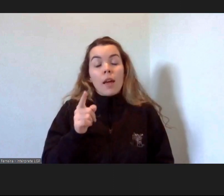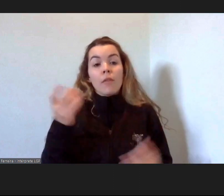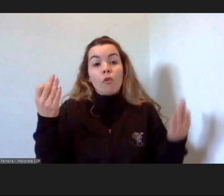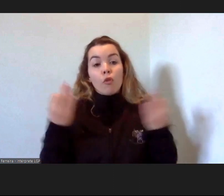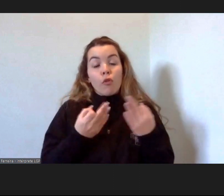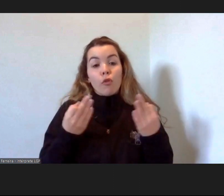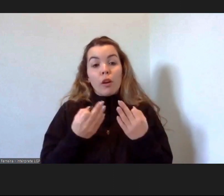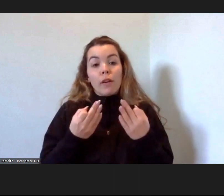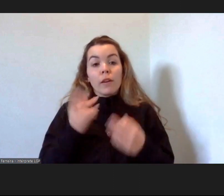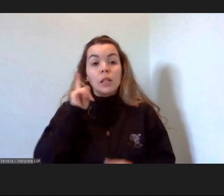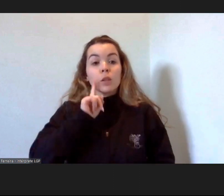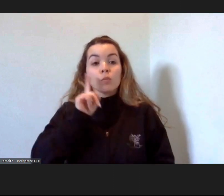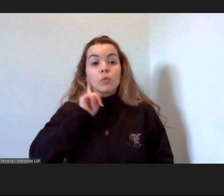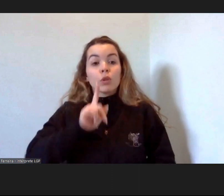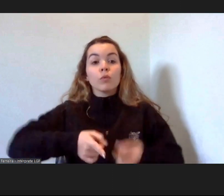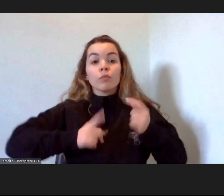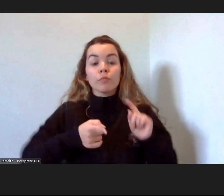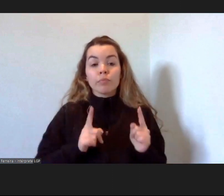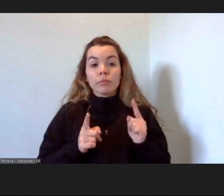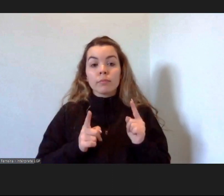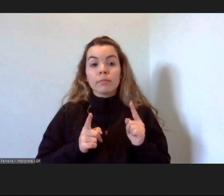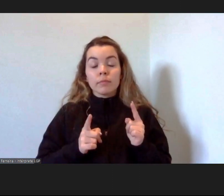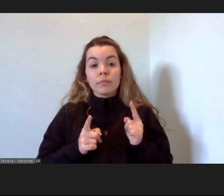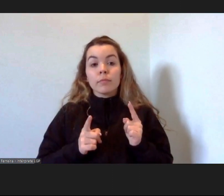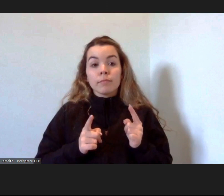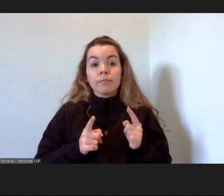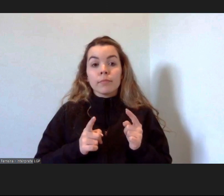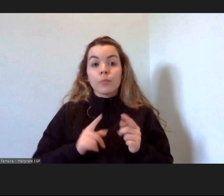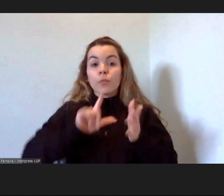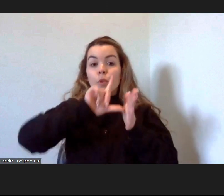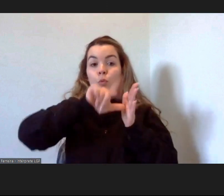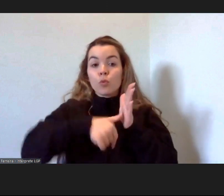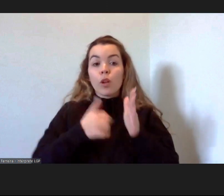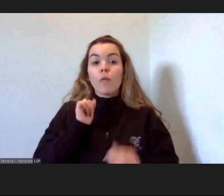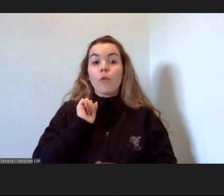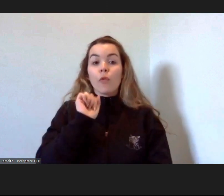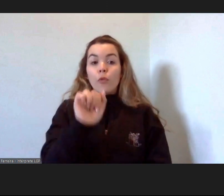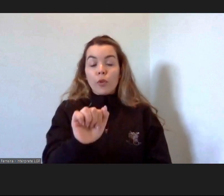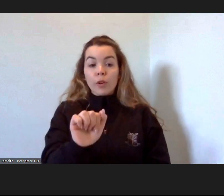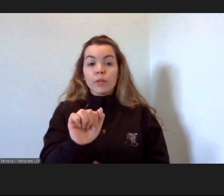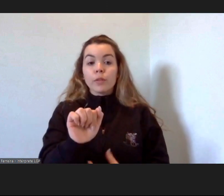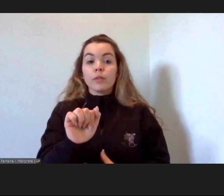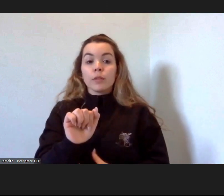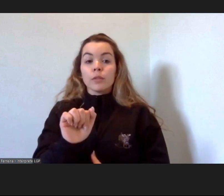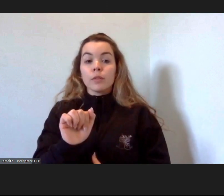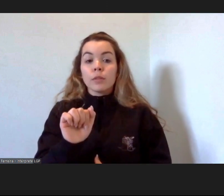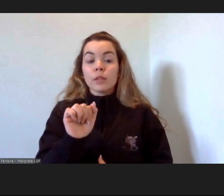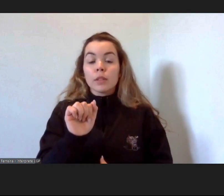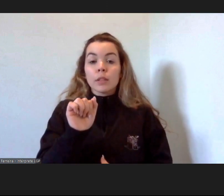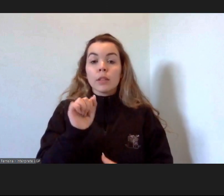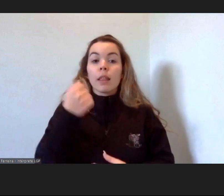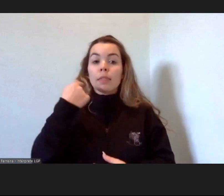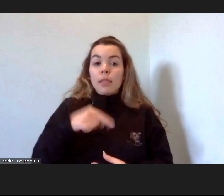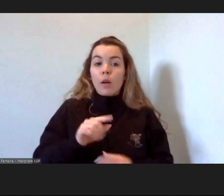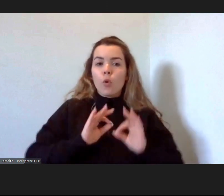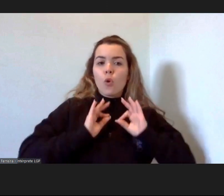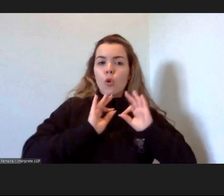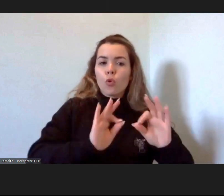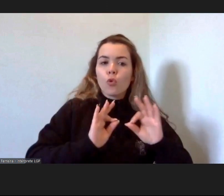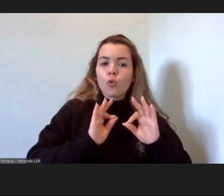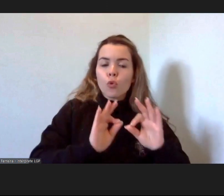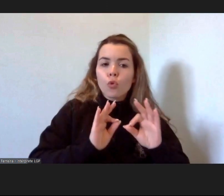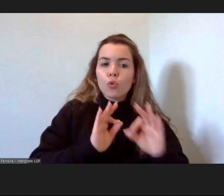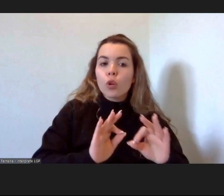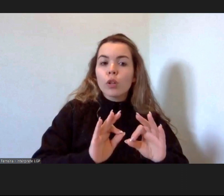importância de que os seus projetos primem, realmente, pelo cuidado, pelo